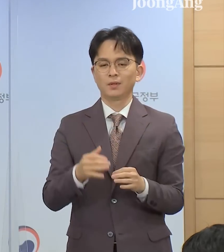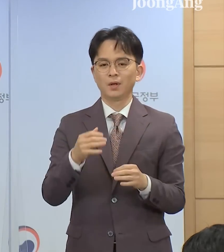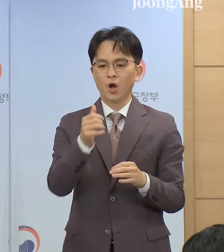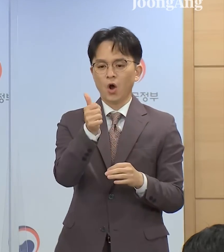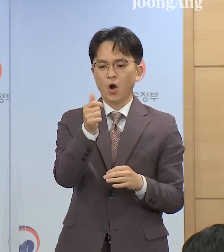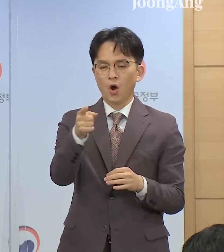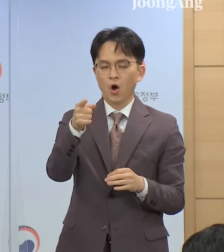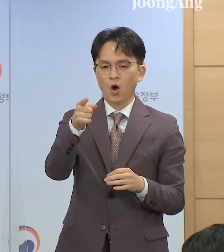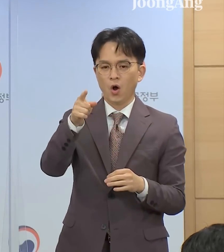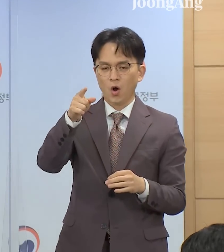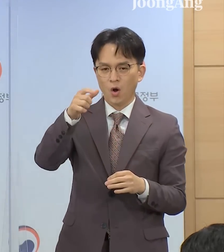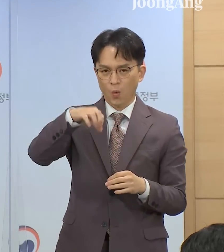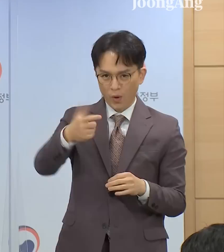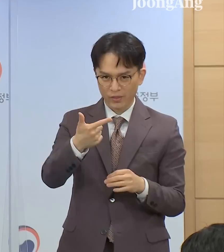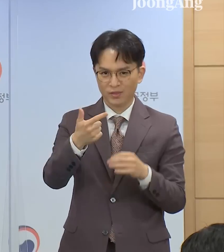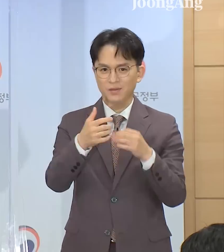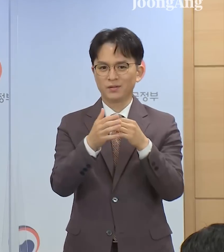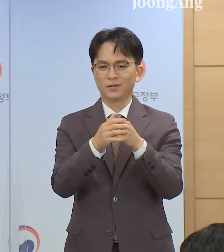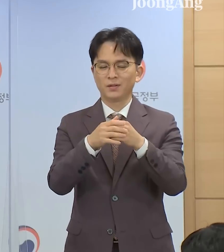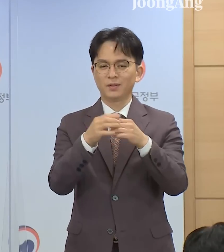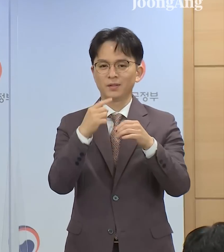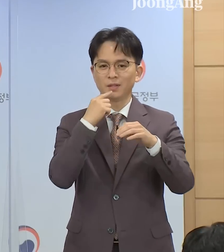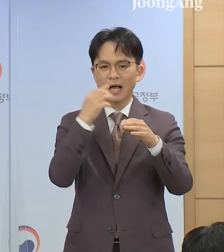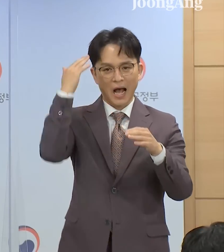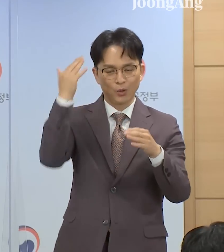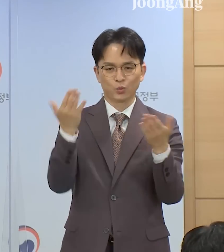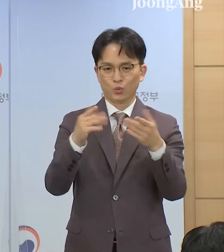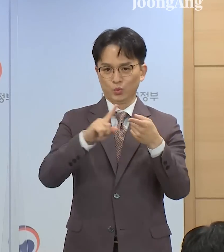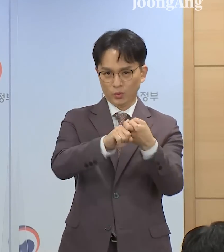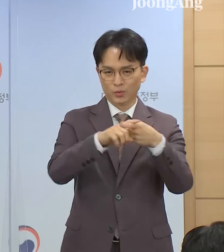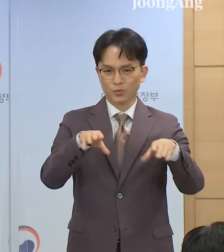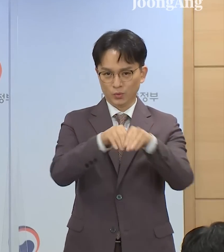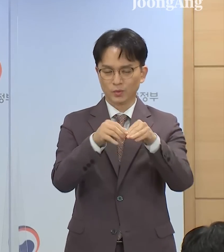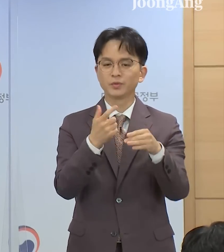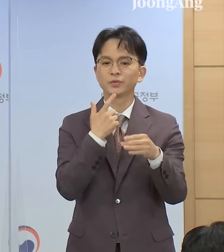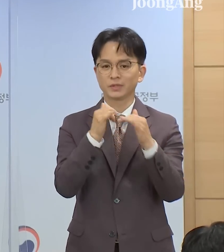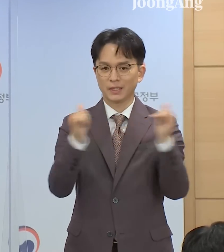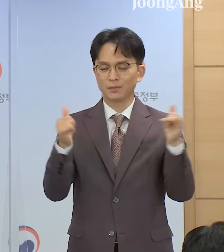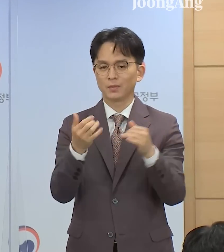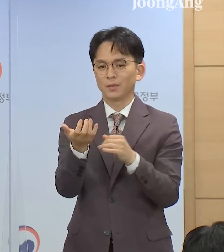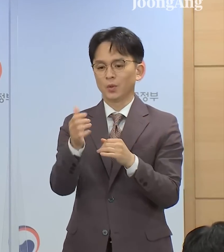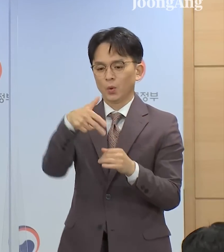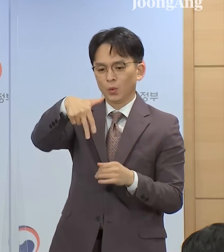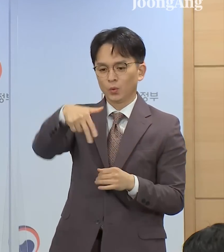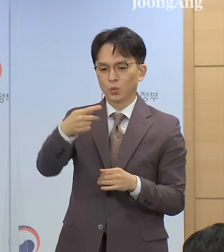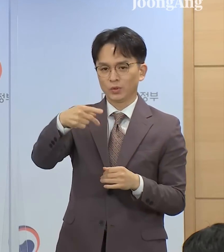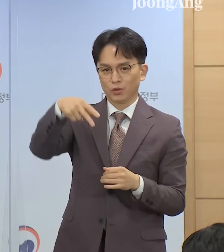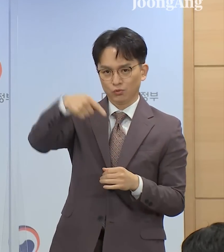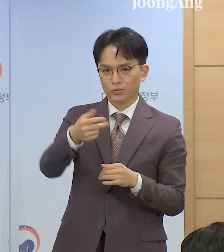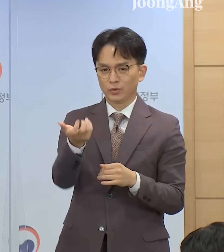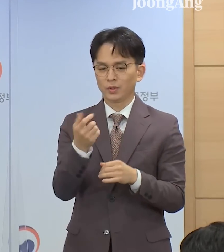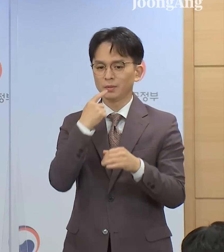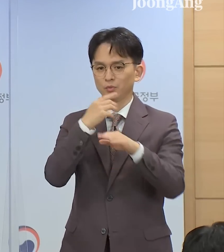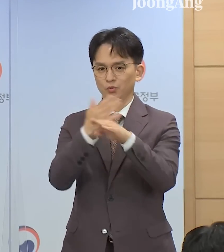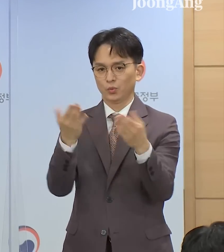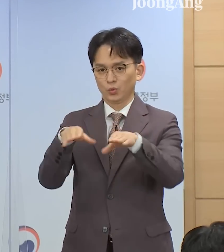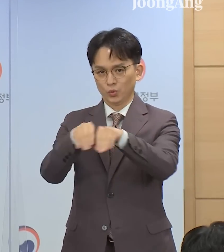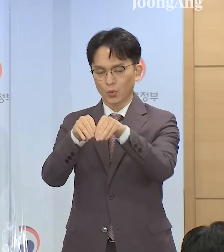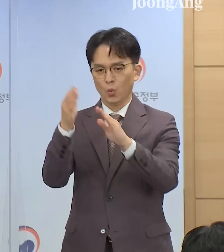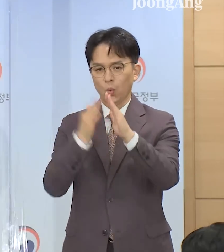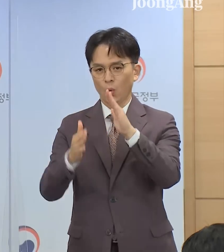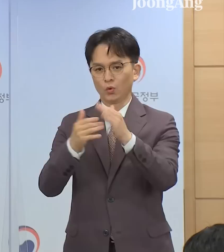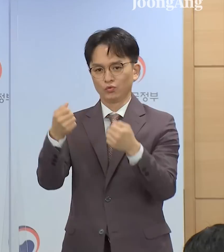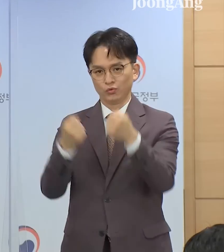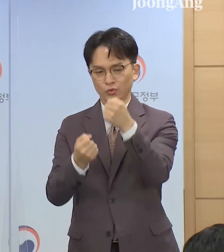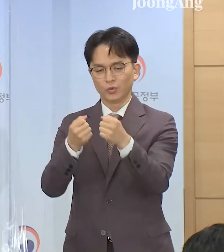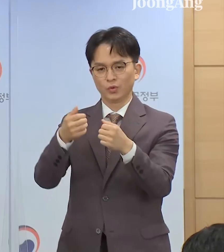부위원장을 특별 사면 및 복권 조상수 전 민주노총 공공운수노조 위원장과